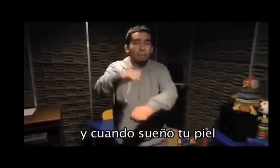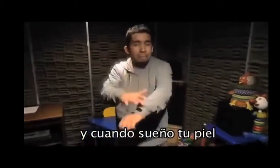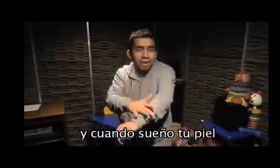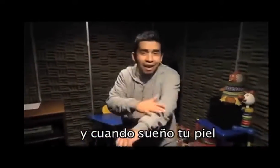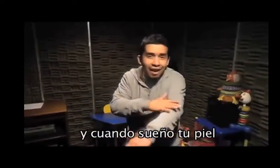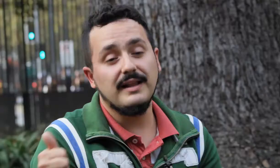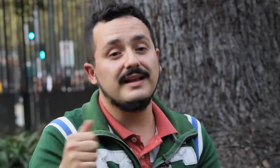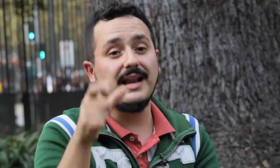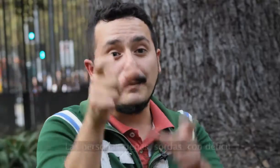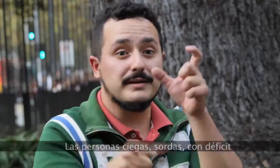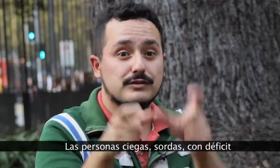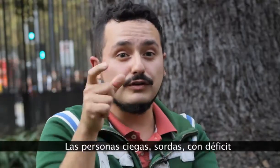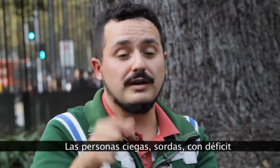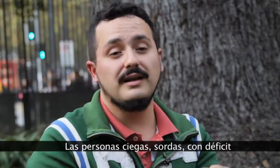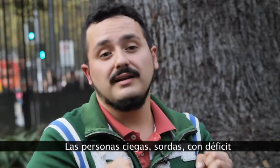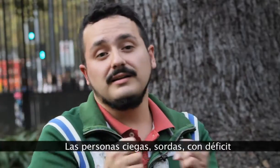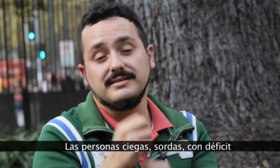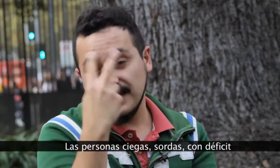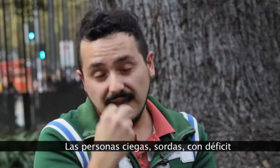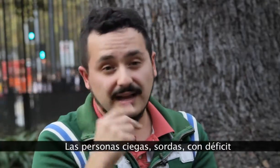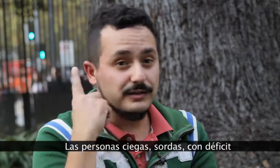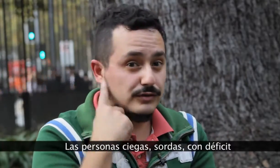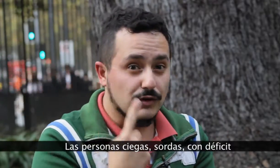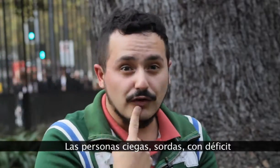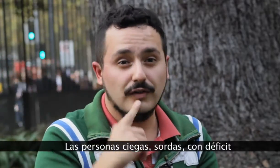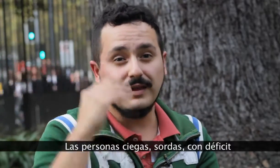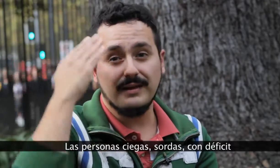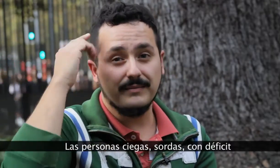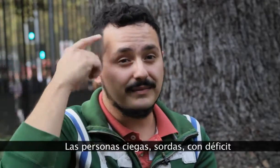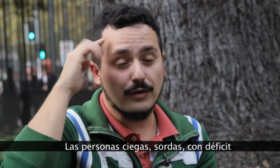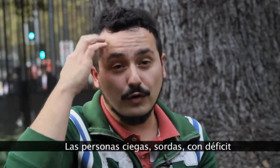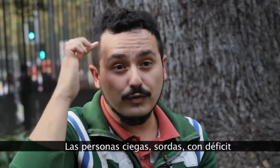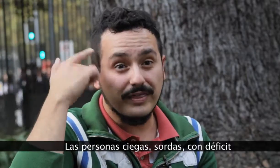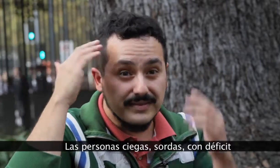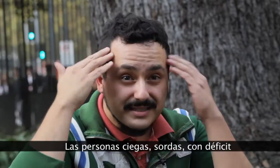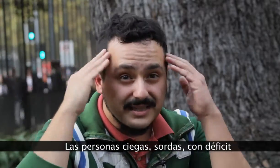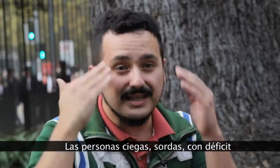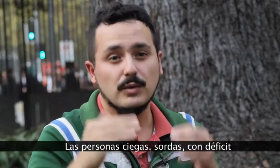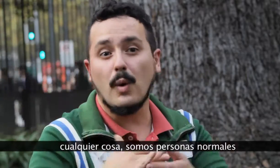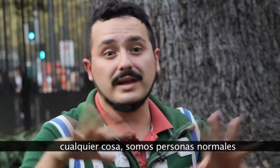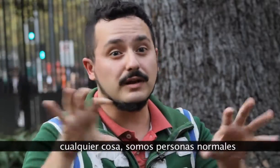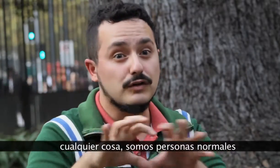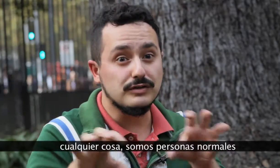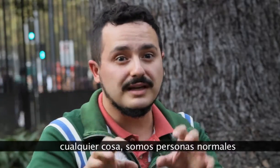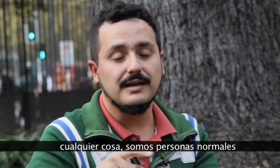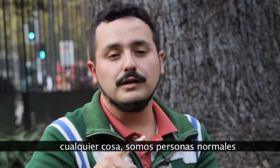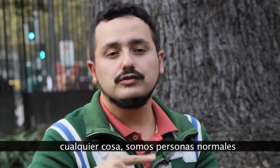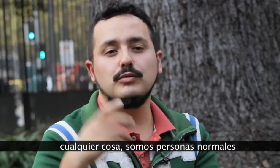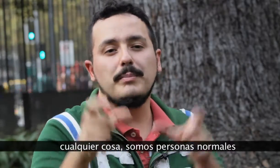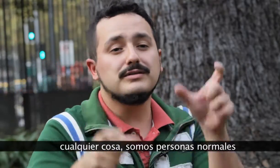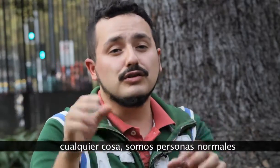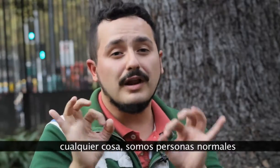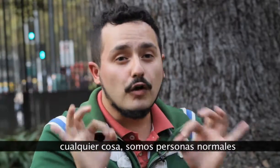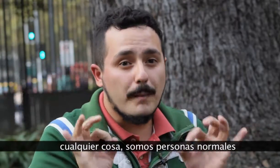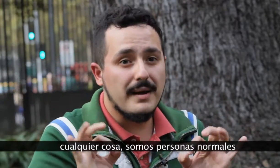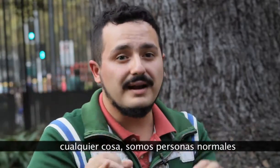Las personas ciegas, sordas, con desistir, cualquier cosa, somos personas normales,